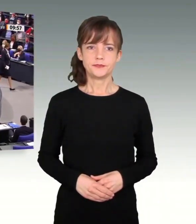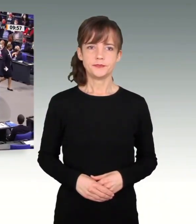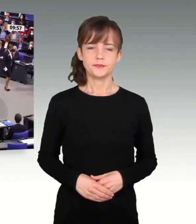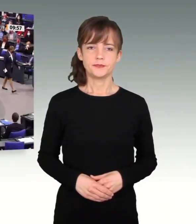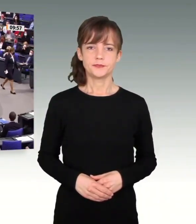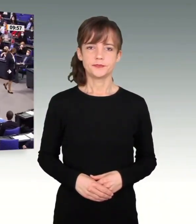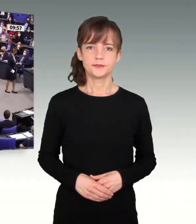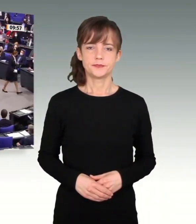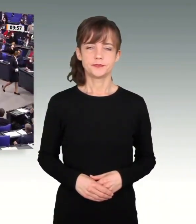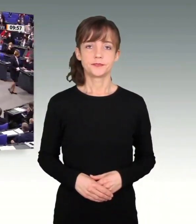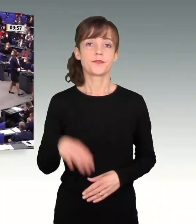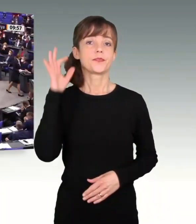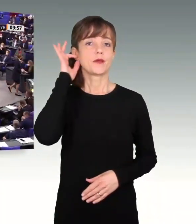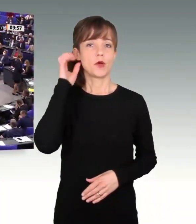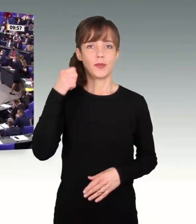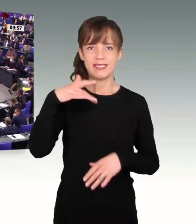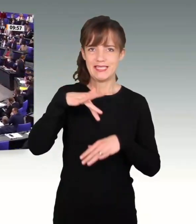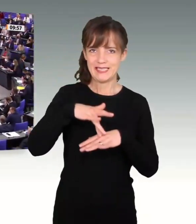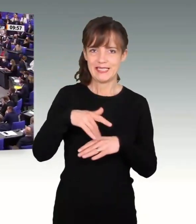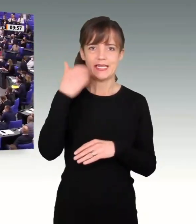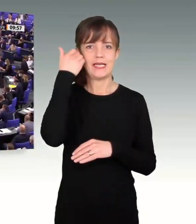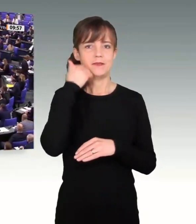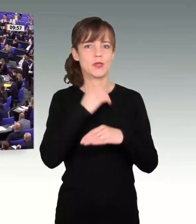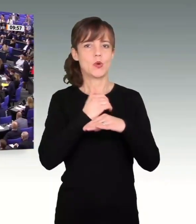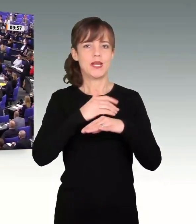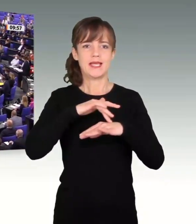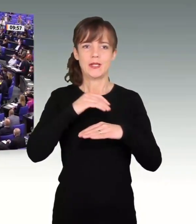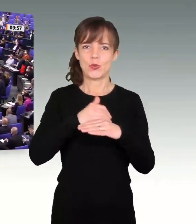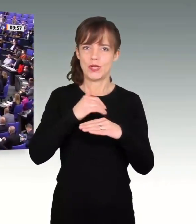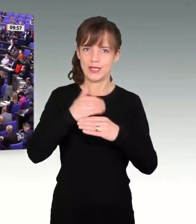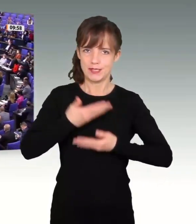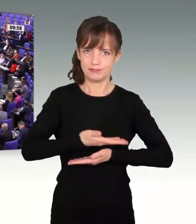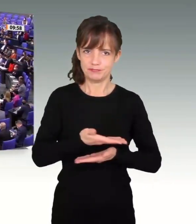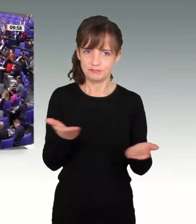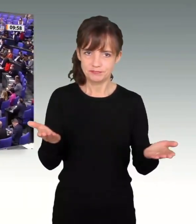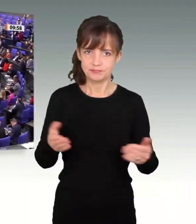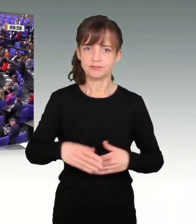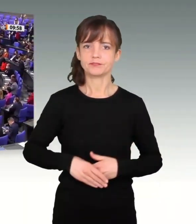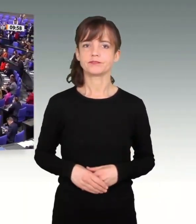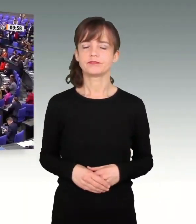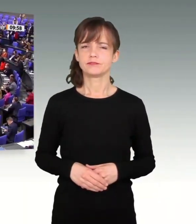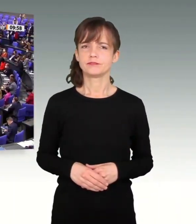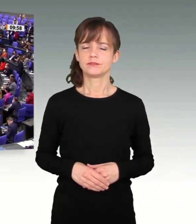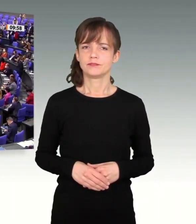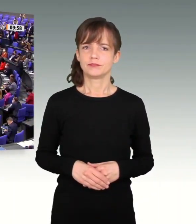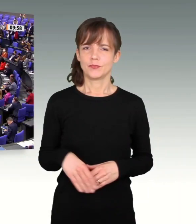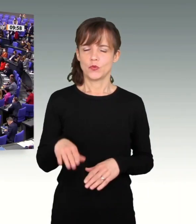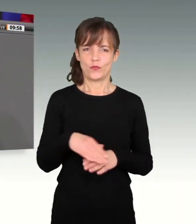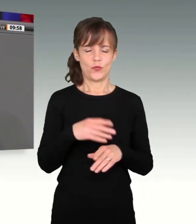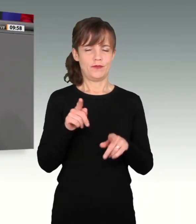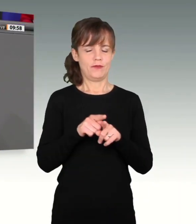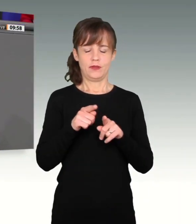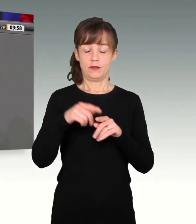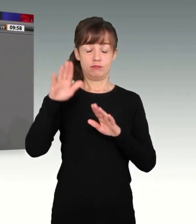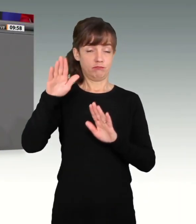Frau Präsidentin, liebe Kolleginnen und liebe Kollegen! Ich habe hier schon ein bisschen ein Déjà-vu, wenn ich so